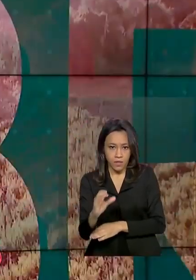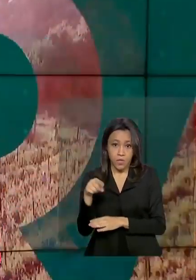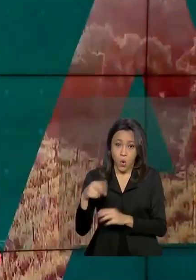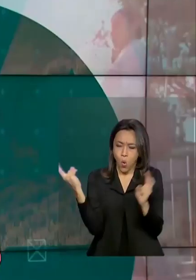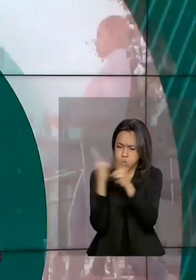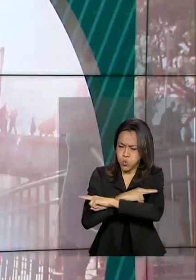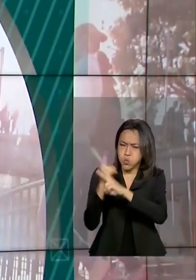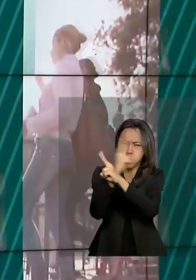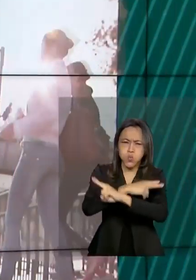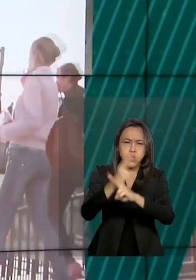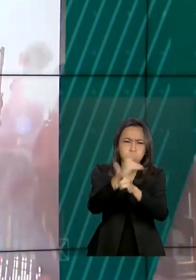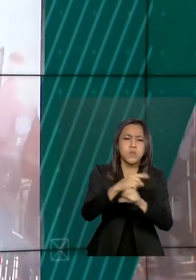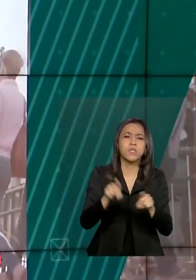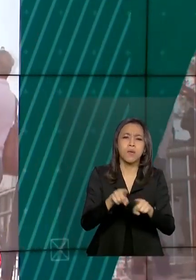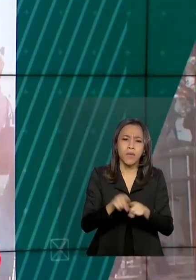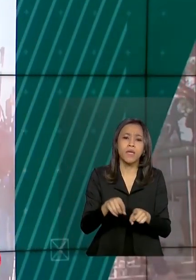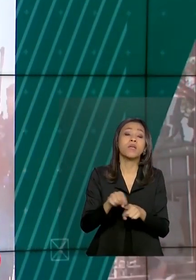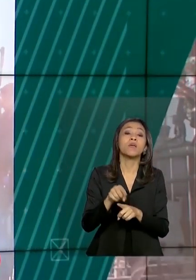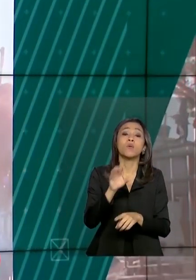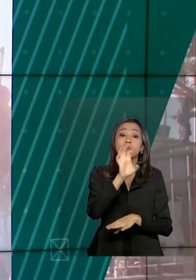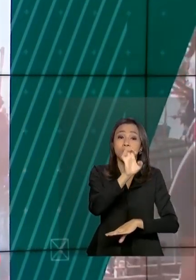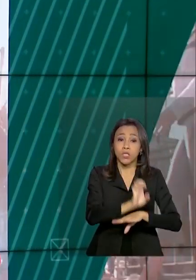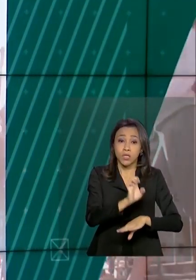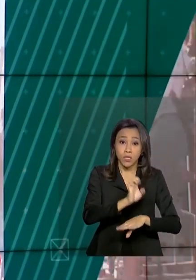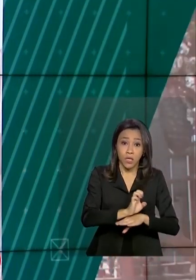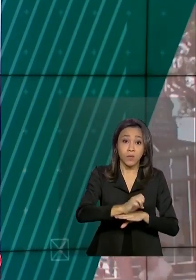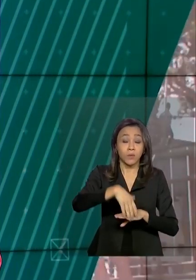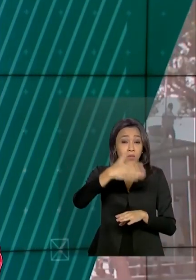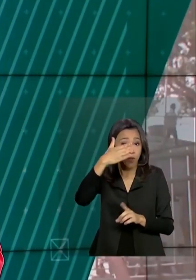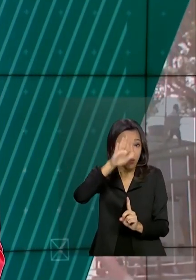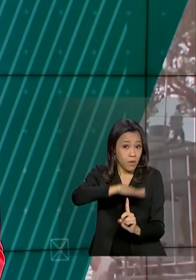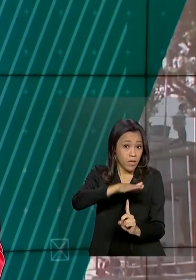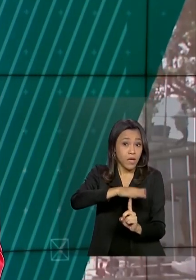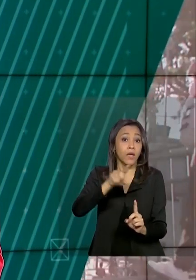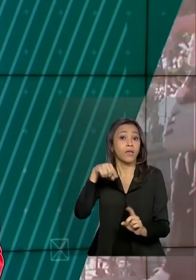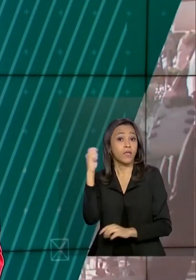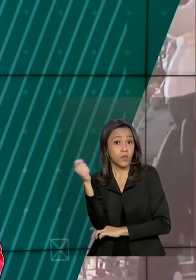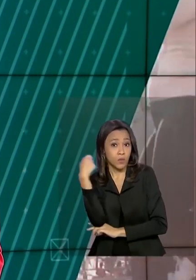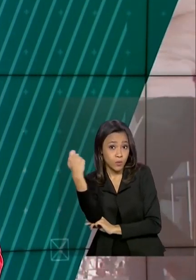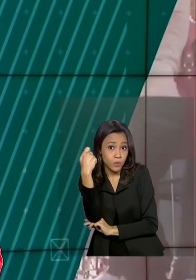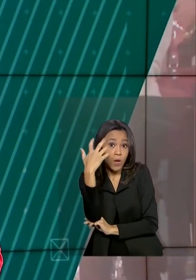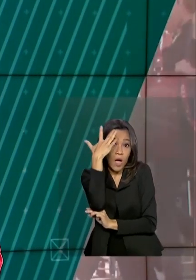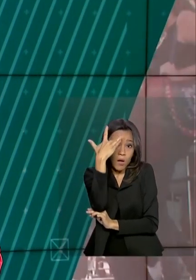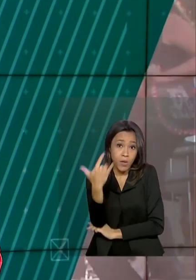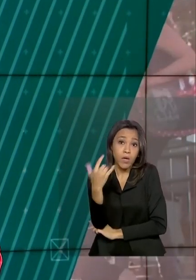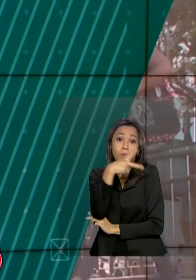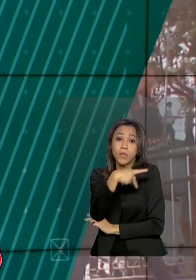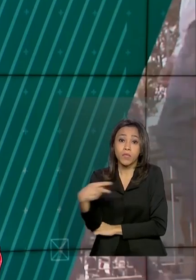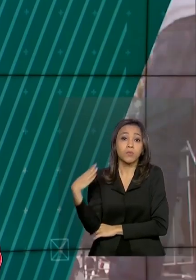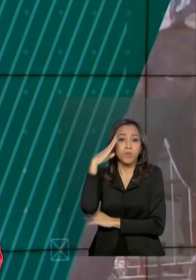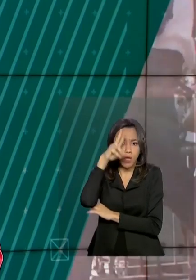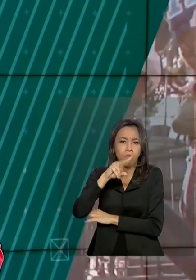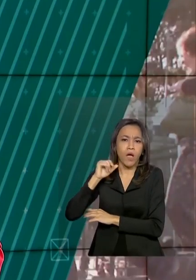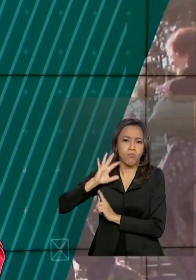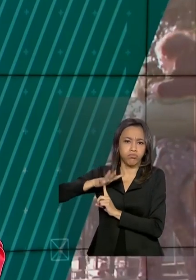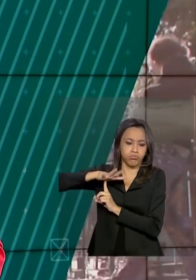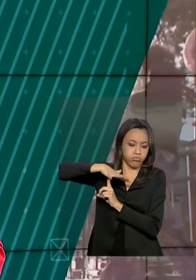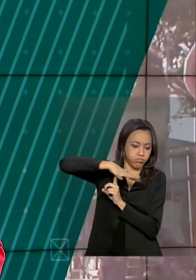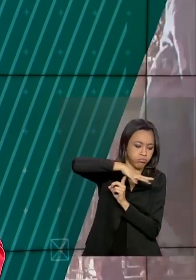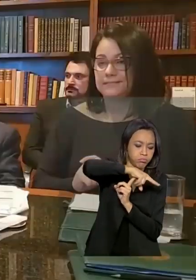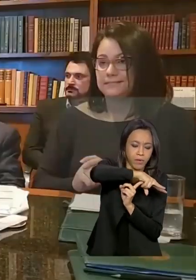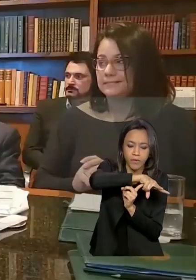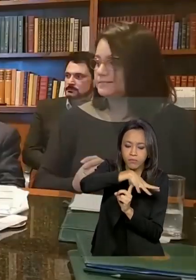atingiram também o Paraná e o Rio Grande do Sul. E amanhã o presidente Jair Bolsonaro vai sobrevoar as áreas afetadas.